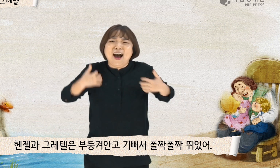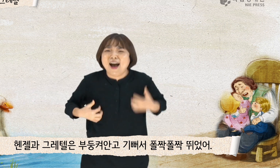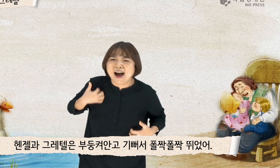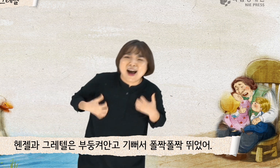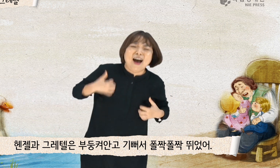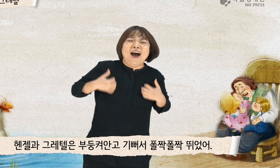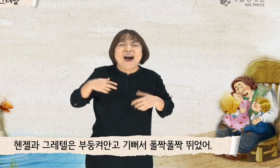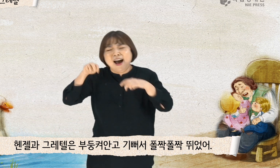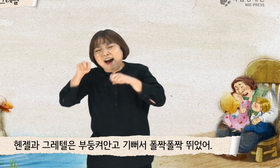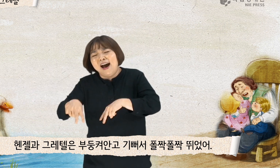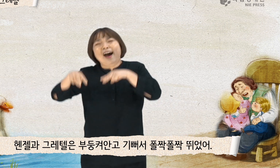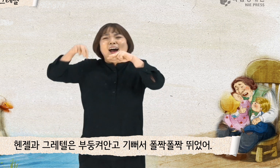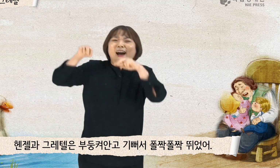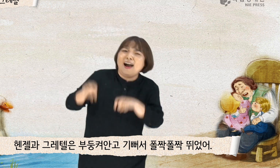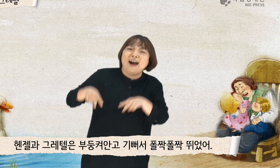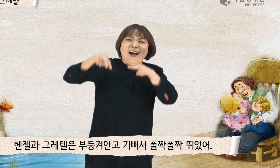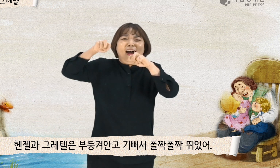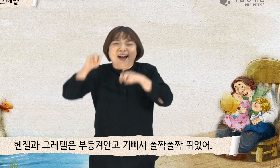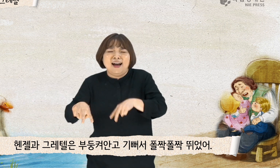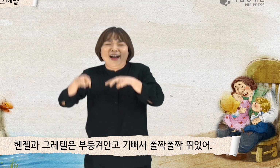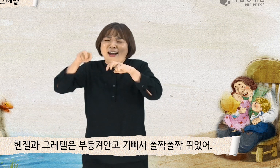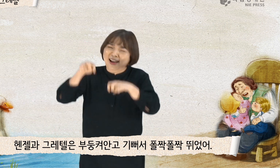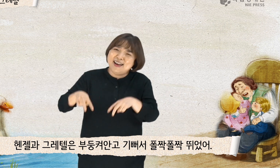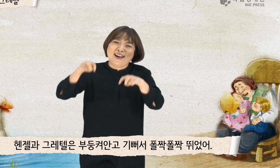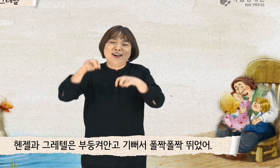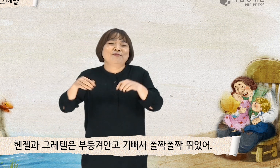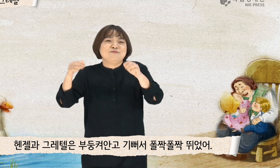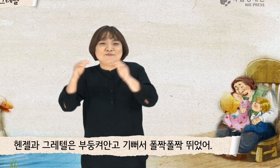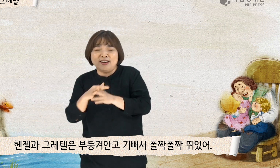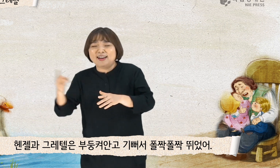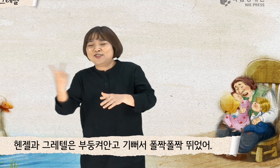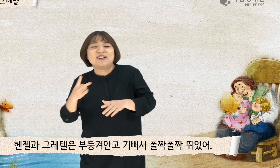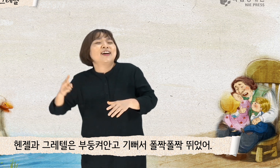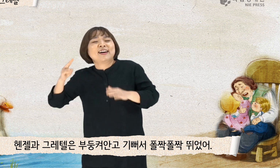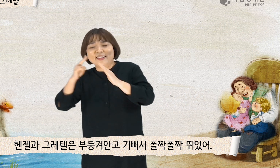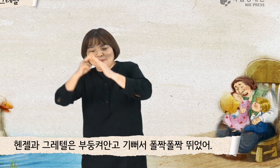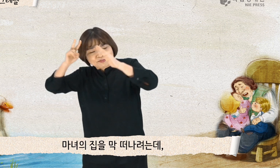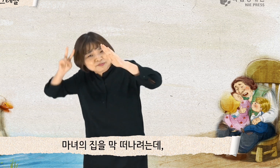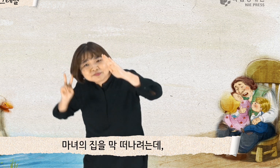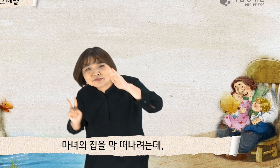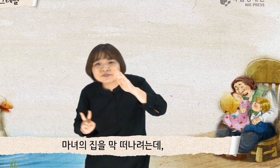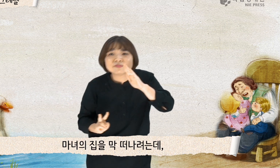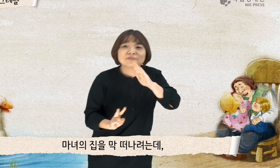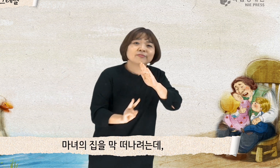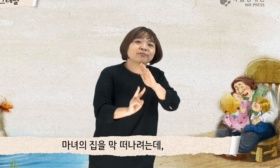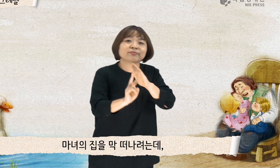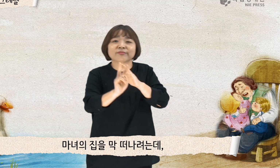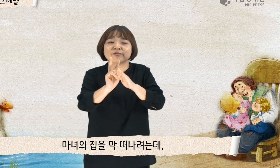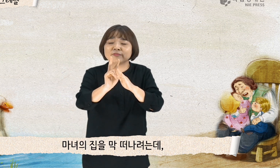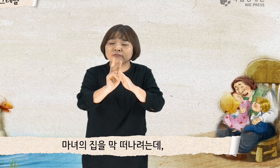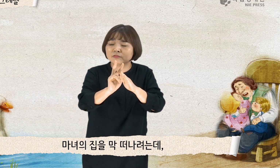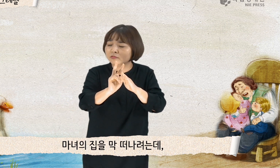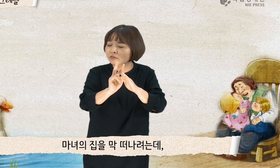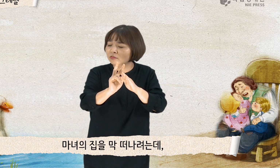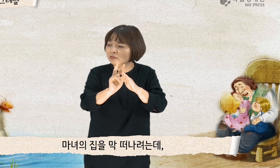부둥켜 안고 기뻐서 폴짝폴짝 뛰었어. 마녀의 집을 막 떠나려는데